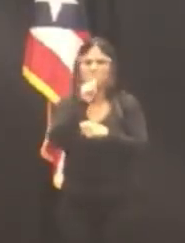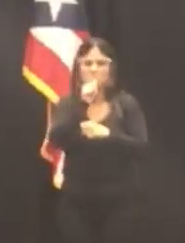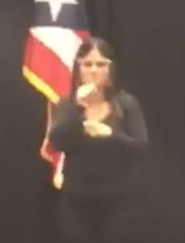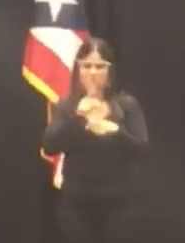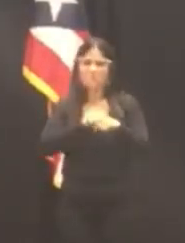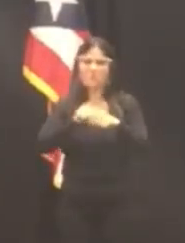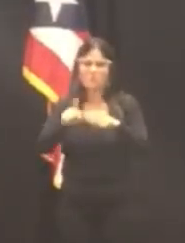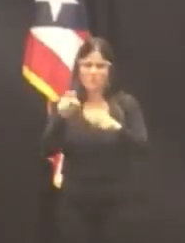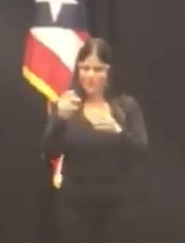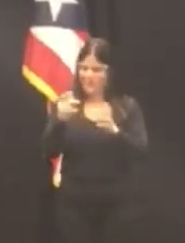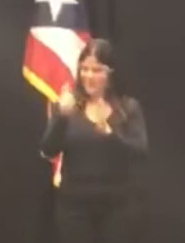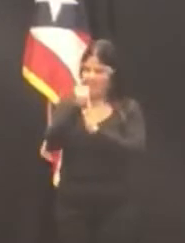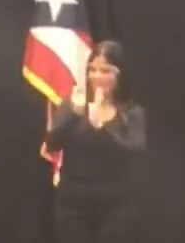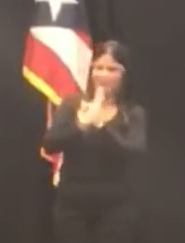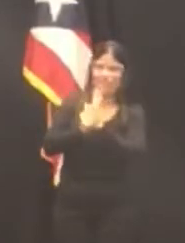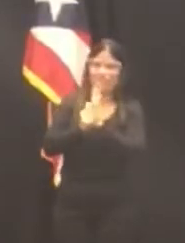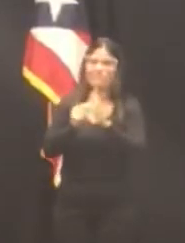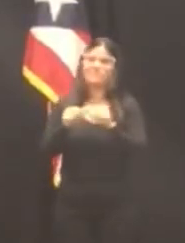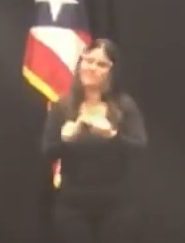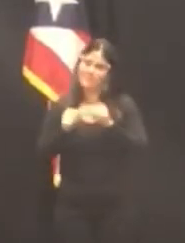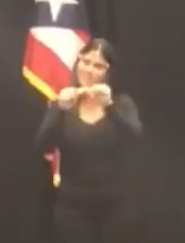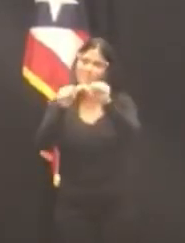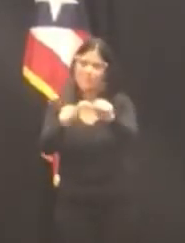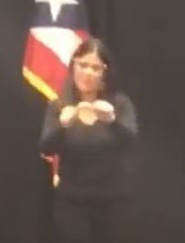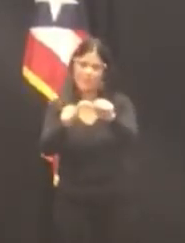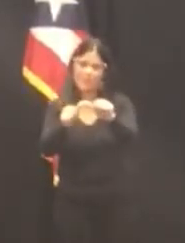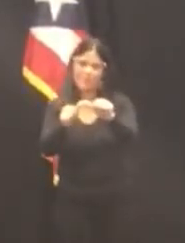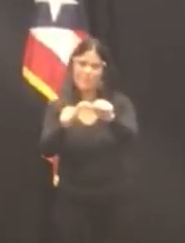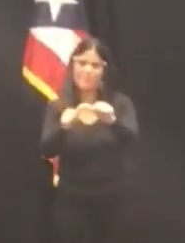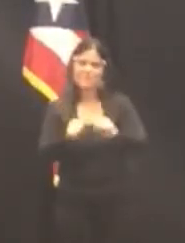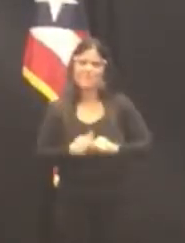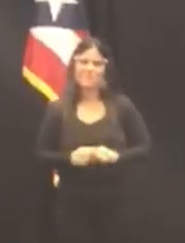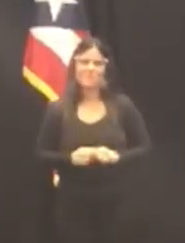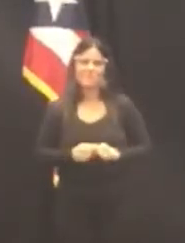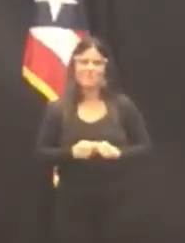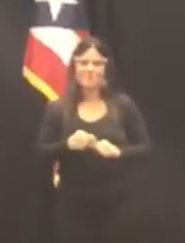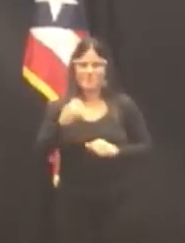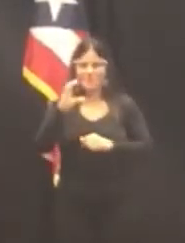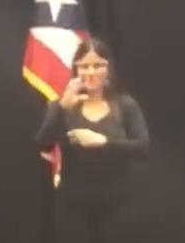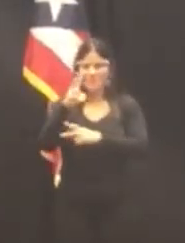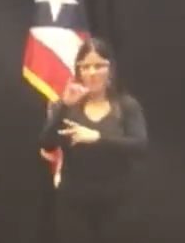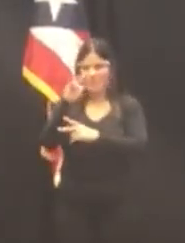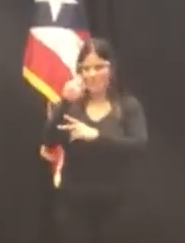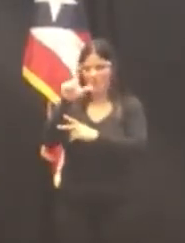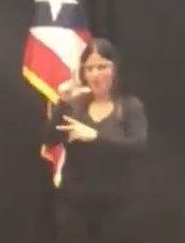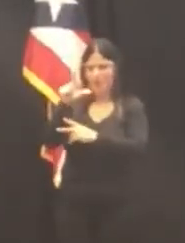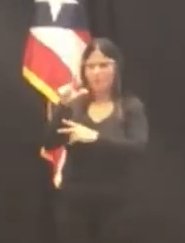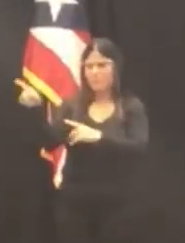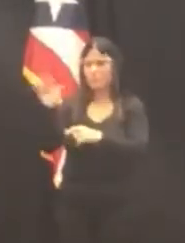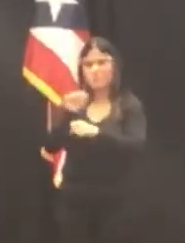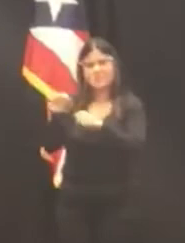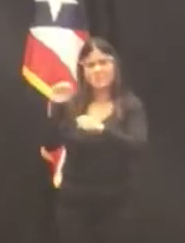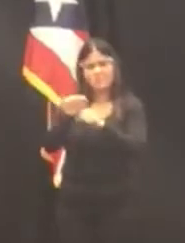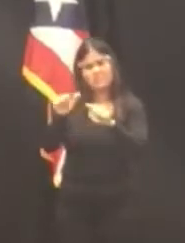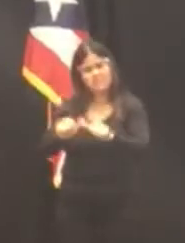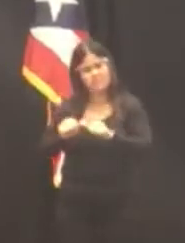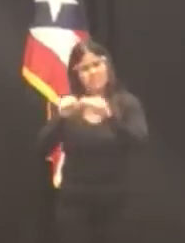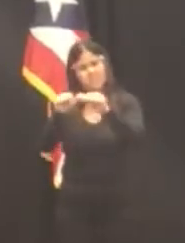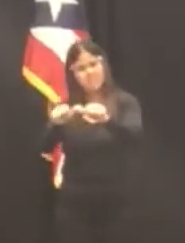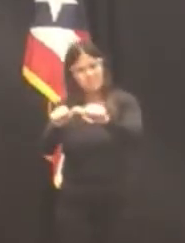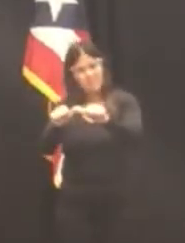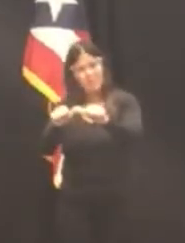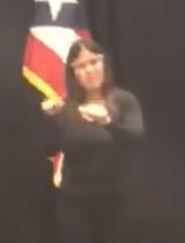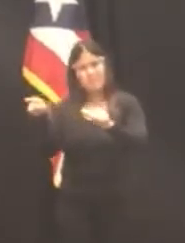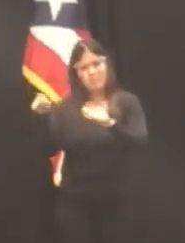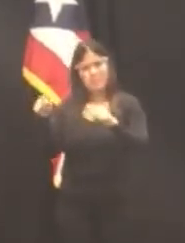manteniendo una intensa litigación civil y laboral. En la rama legislativa la licenciada